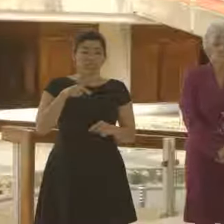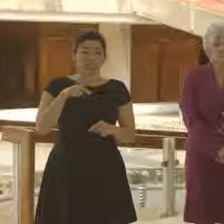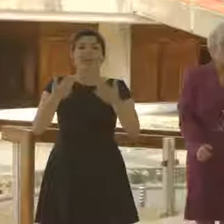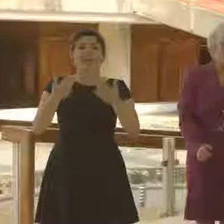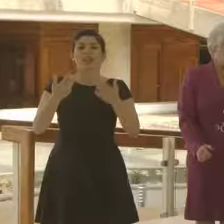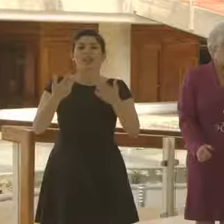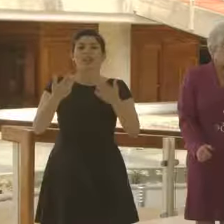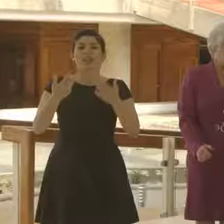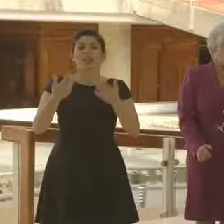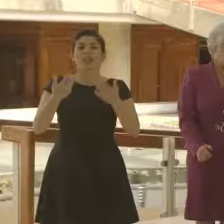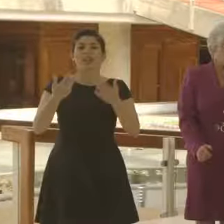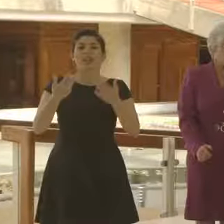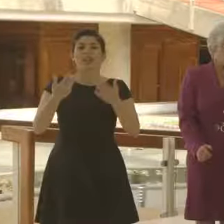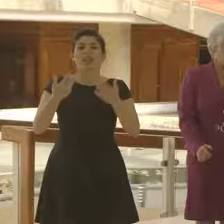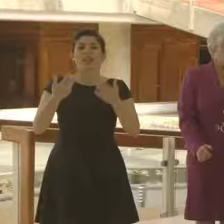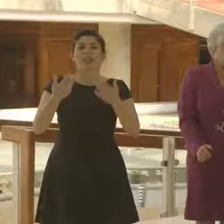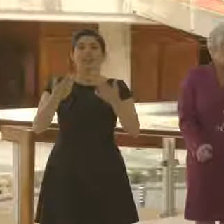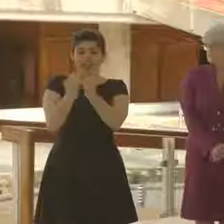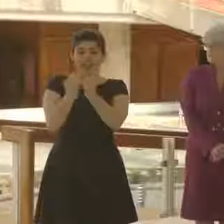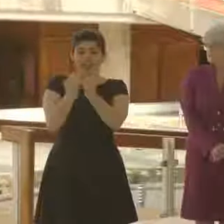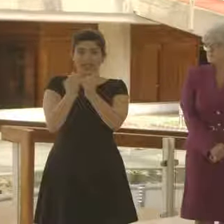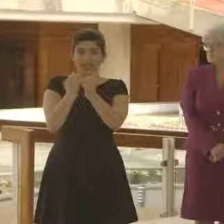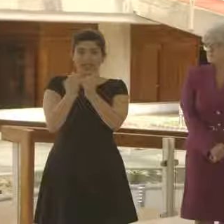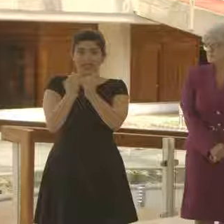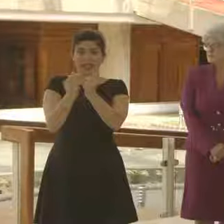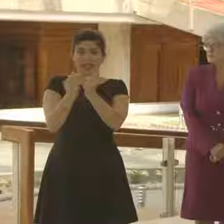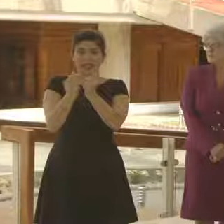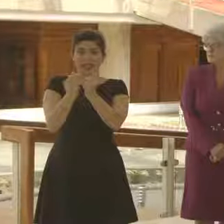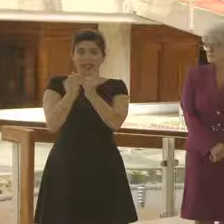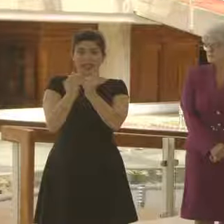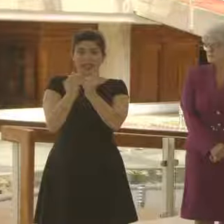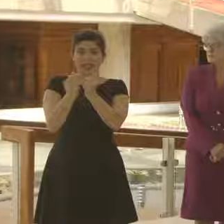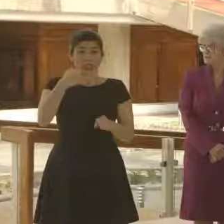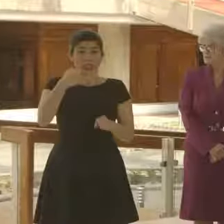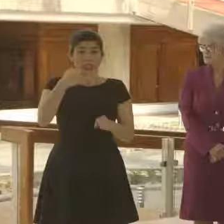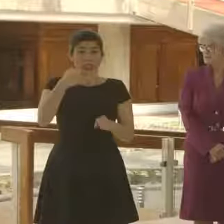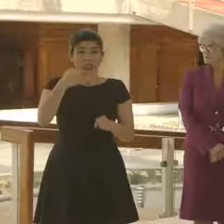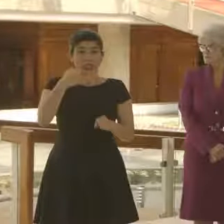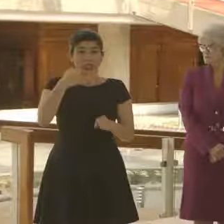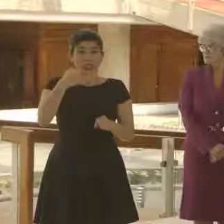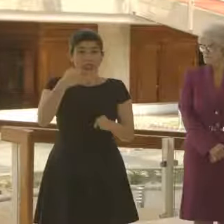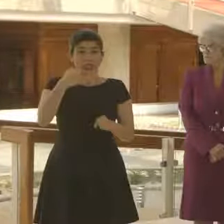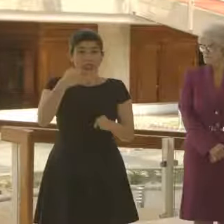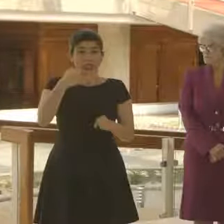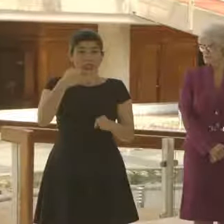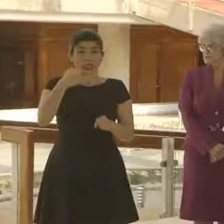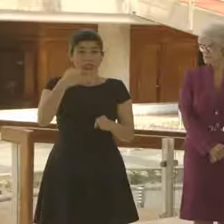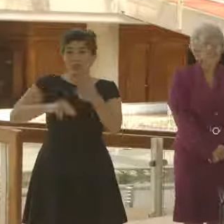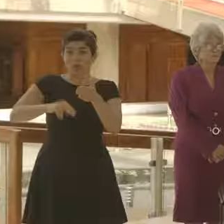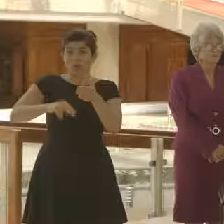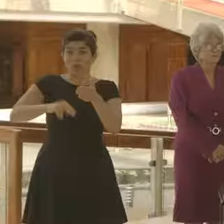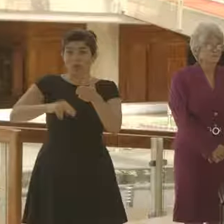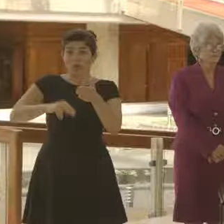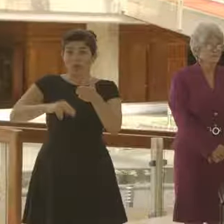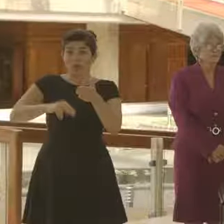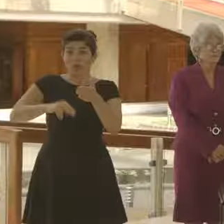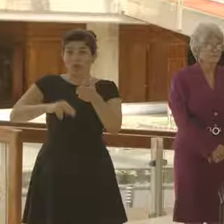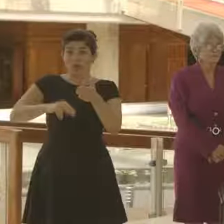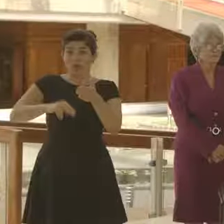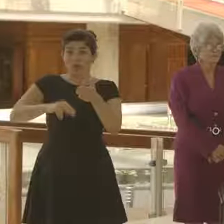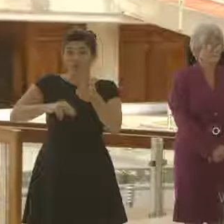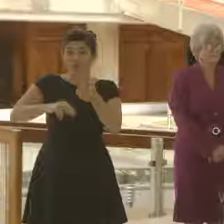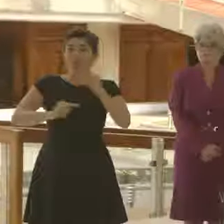colectivas. Todas las instituciones que cuenten con convenciones colectivas deberán renegociarlas